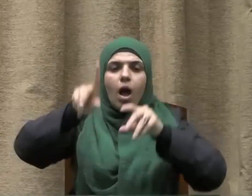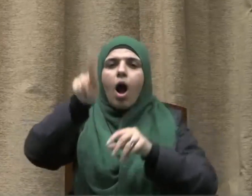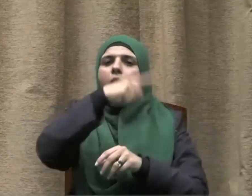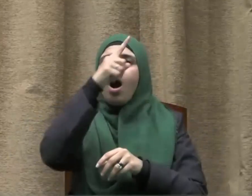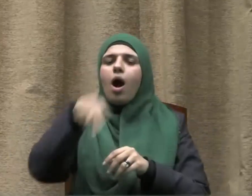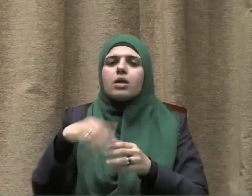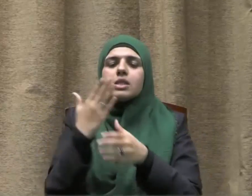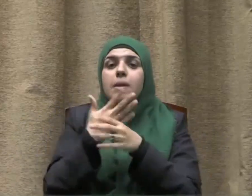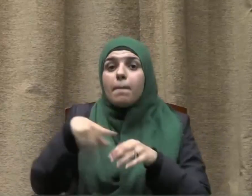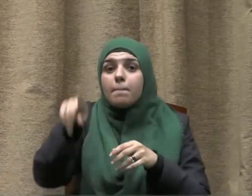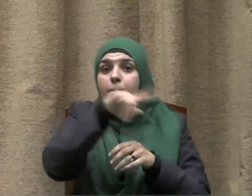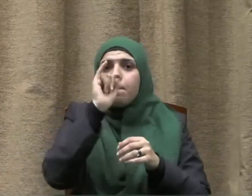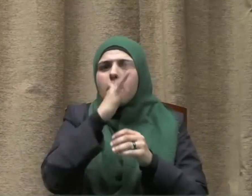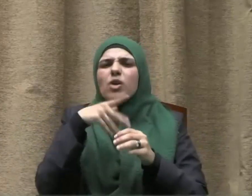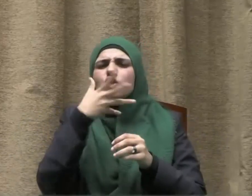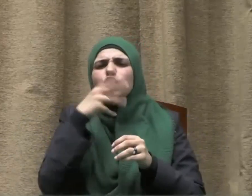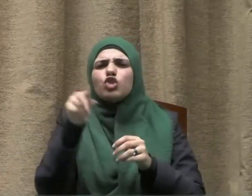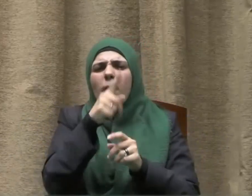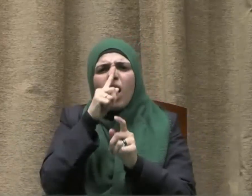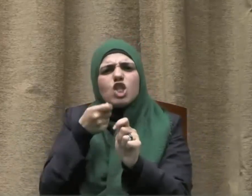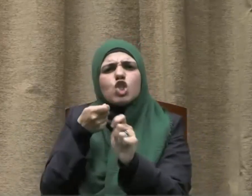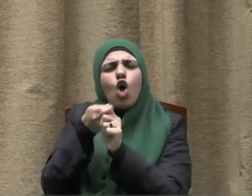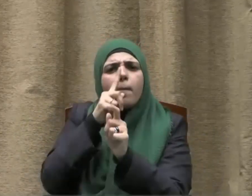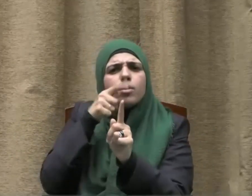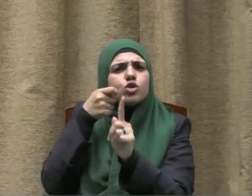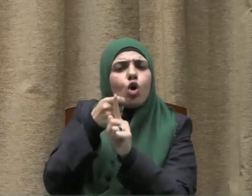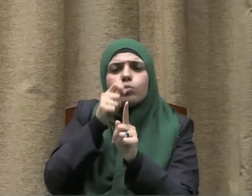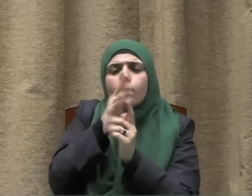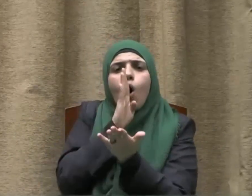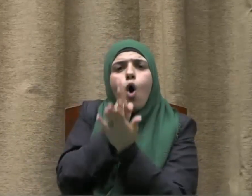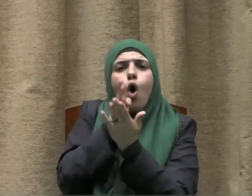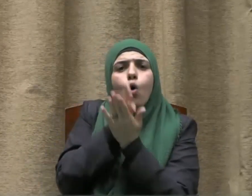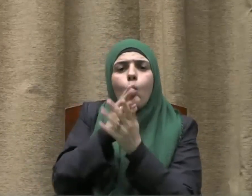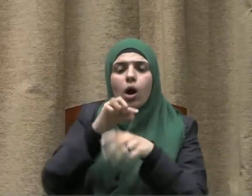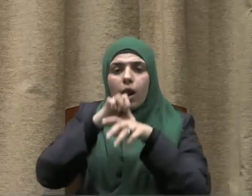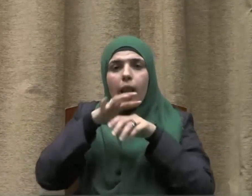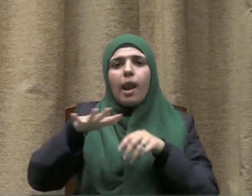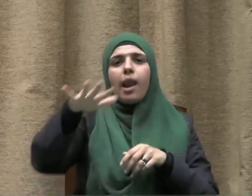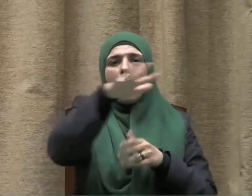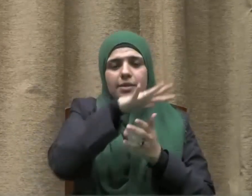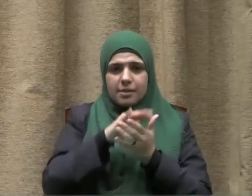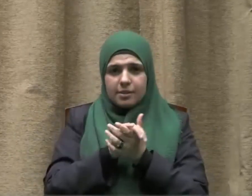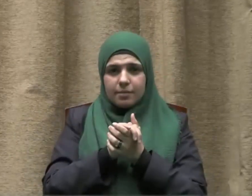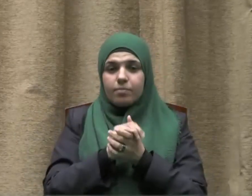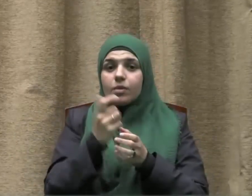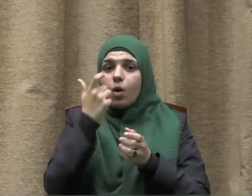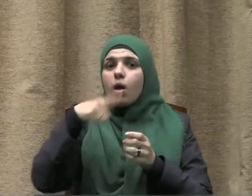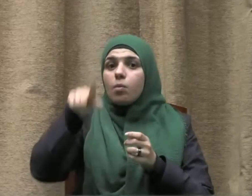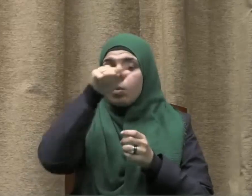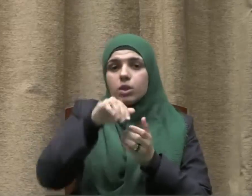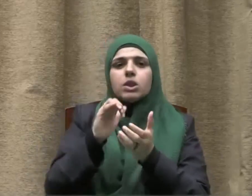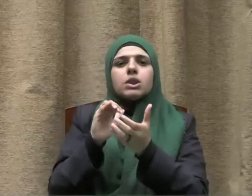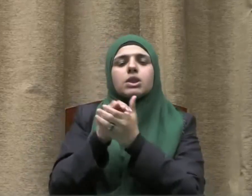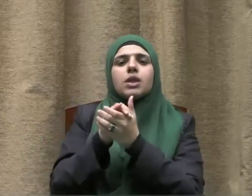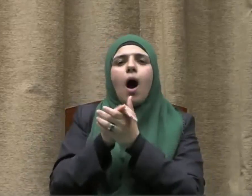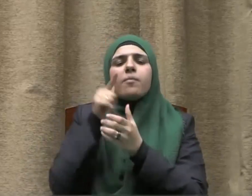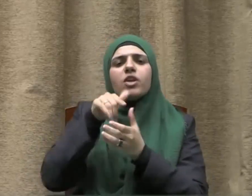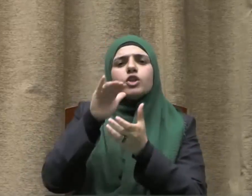صورة من صور الظلم والاعتداء على حقوق الآخرين فهذا الصحابي الذي